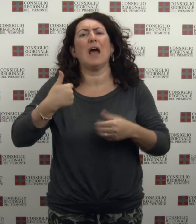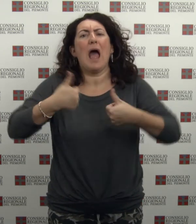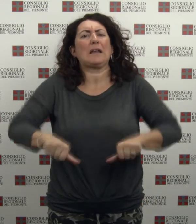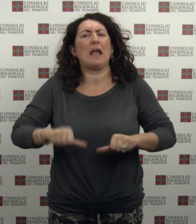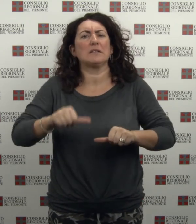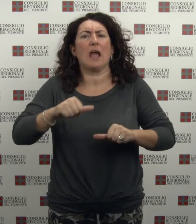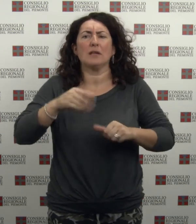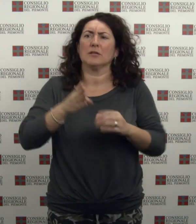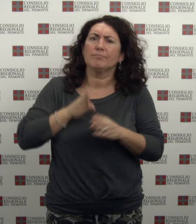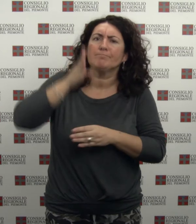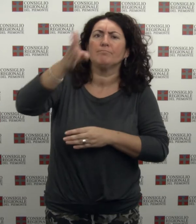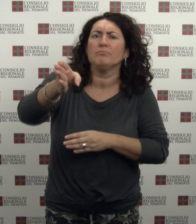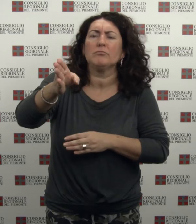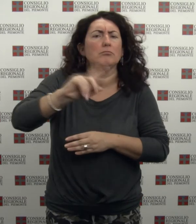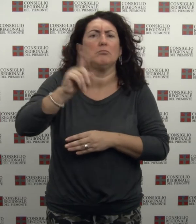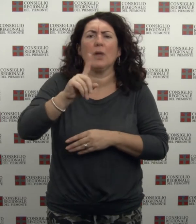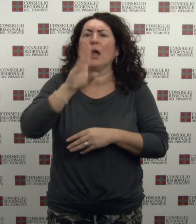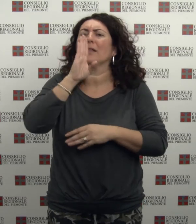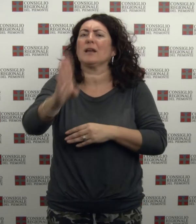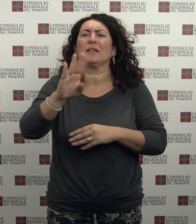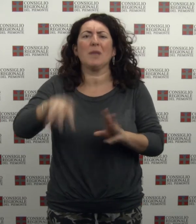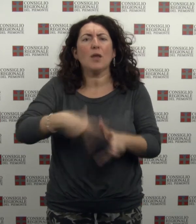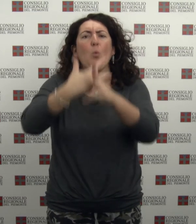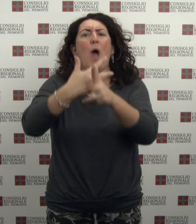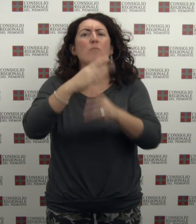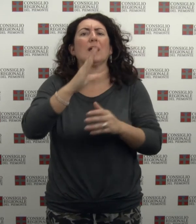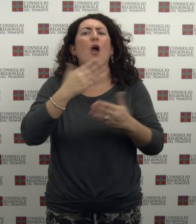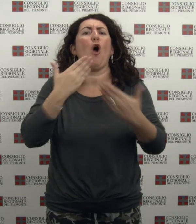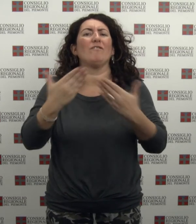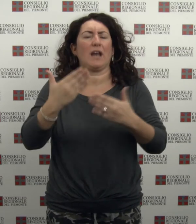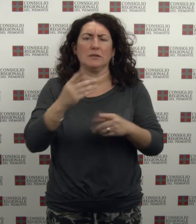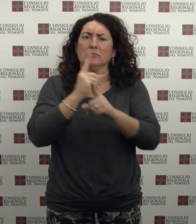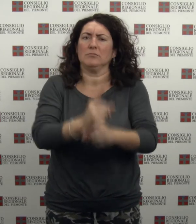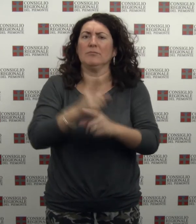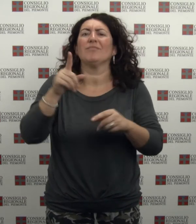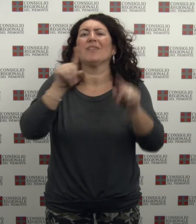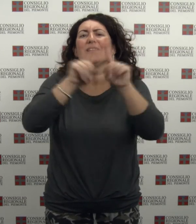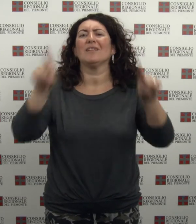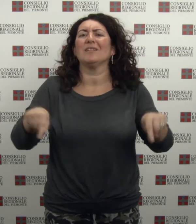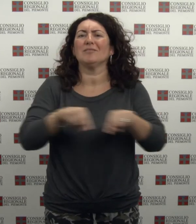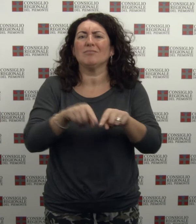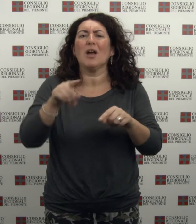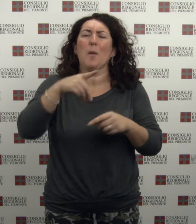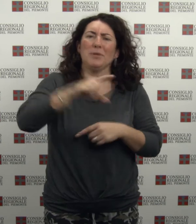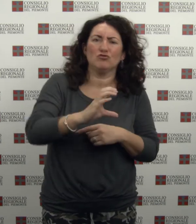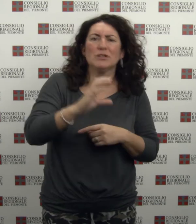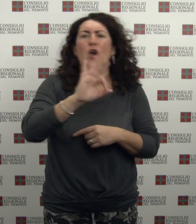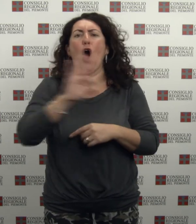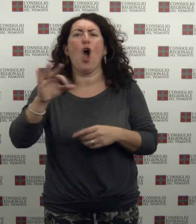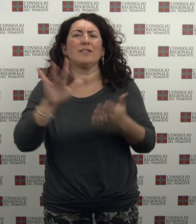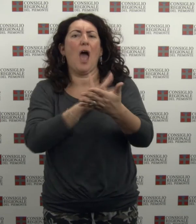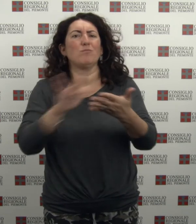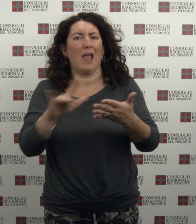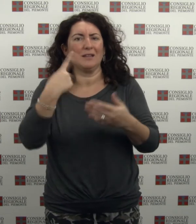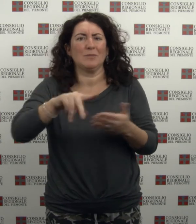residenza attraverso la web conference Con l'ausilio di un pc ed un tablet per la firma grafometrica è possibile svolgere la controversia